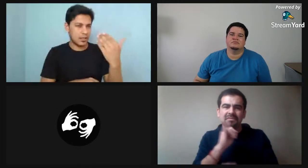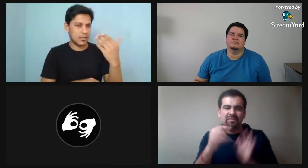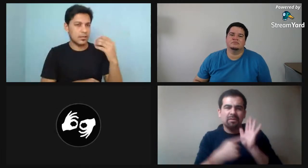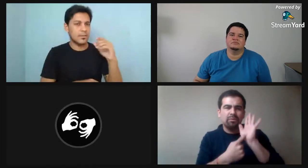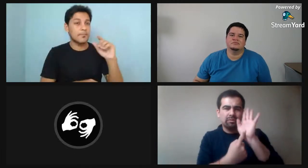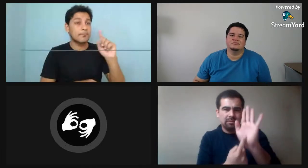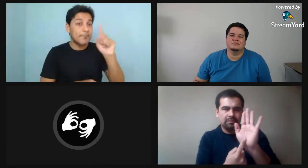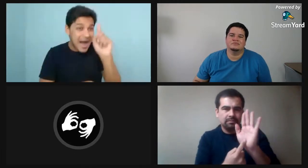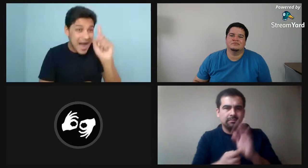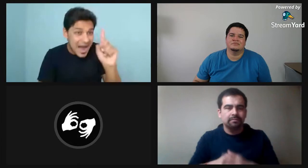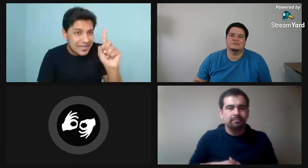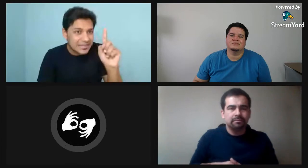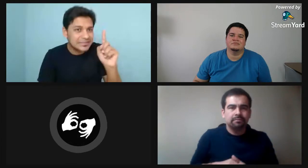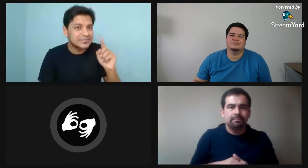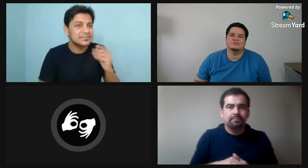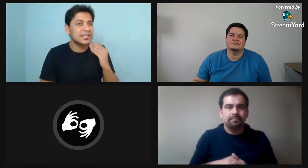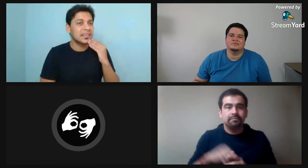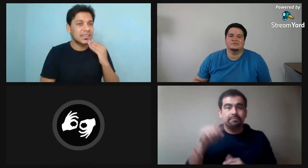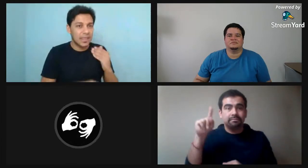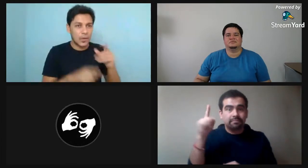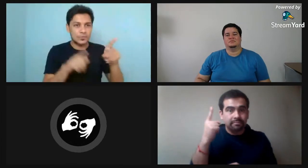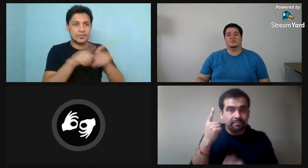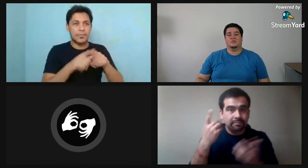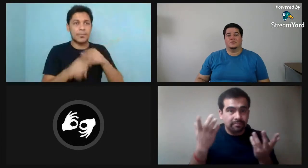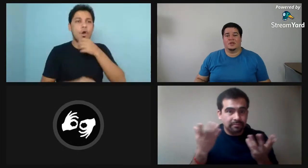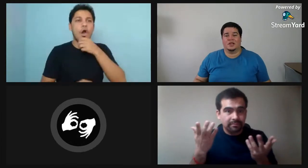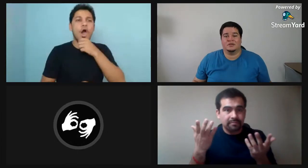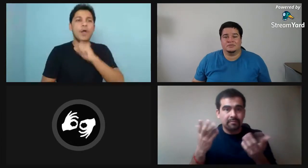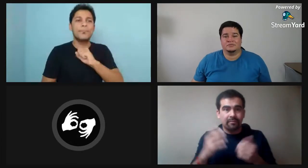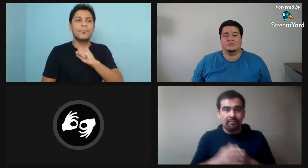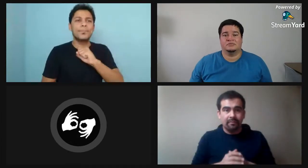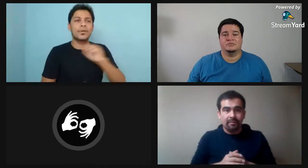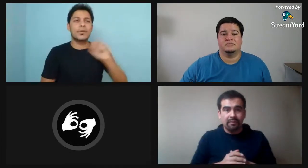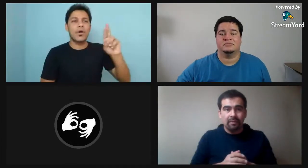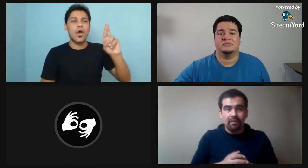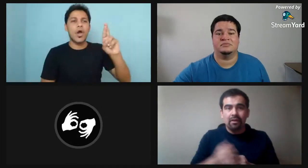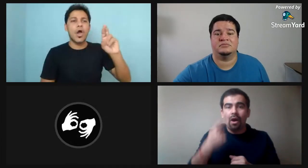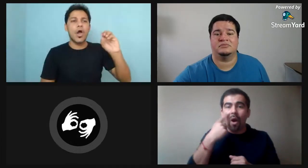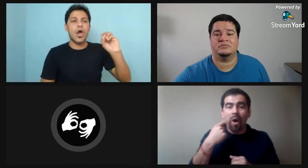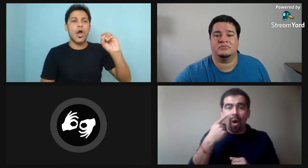aclaro, yo también sentí lo mismo al momento de plantearme en el escenario al principio medio vergüenza.